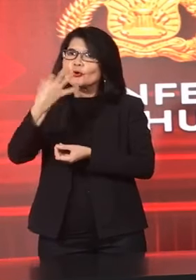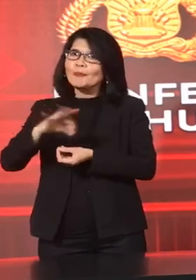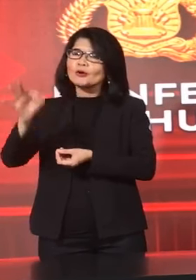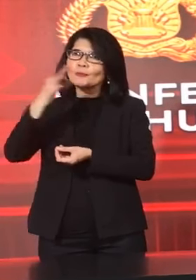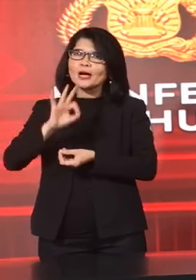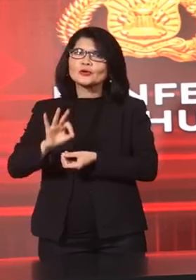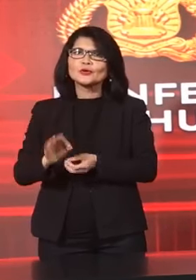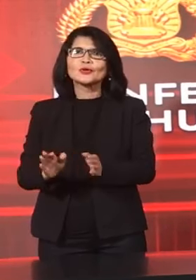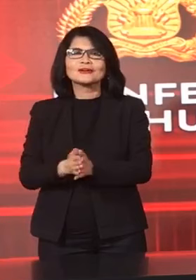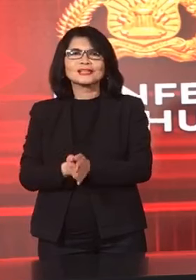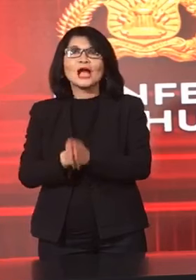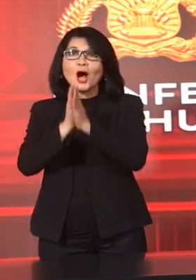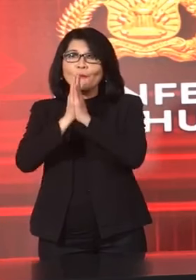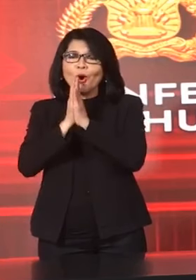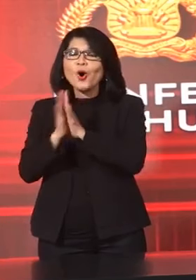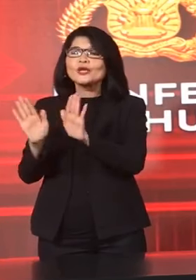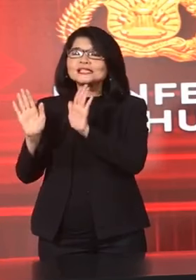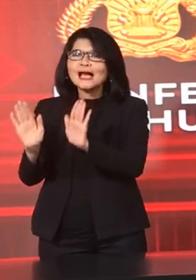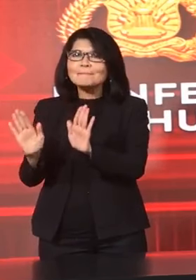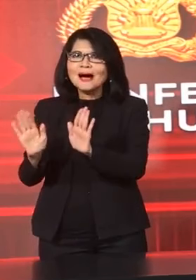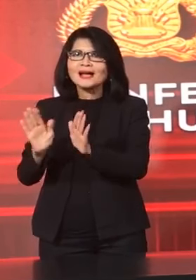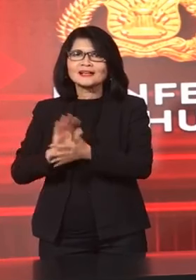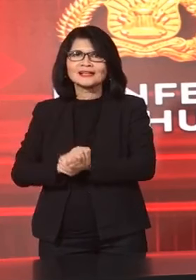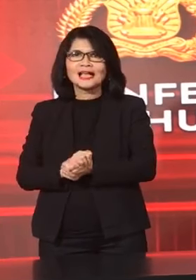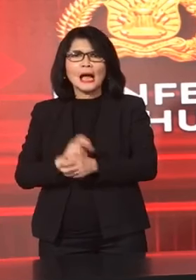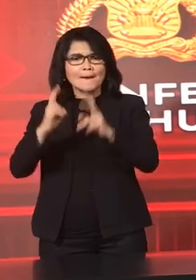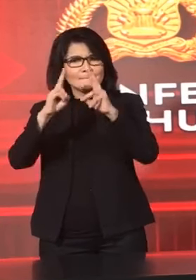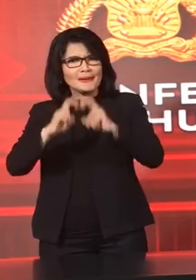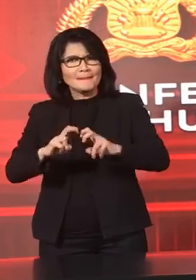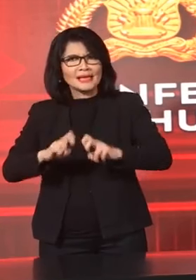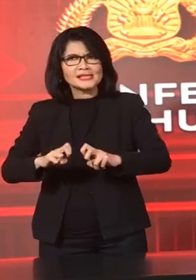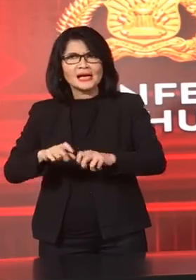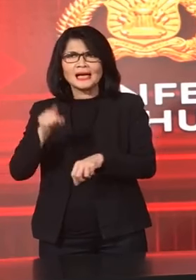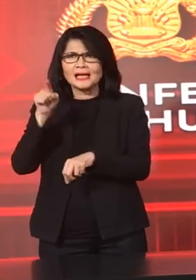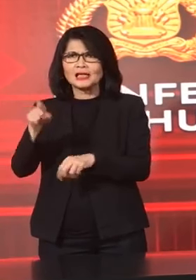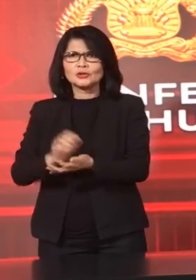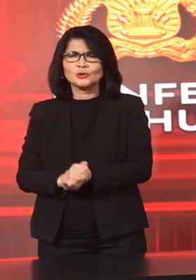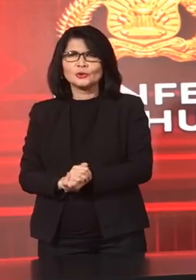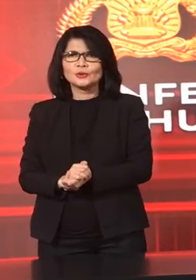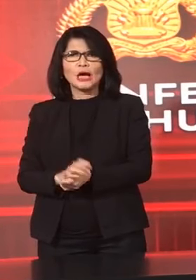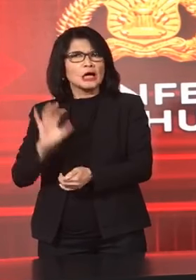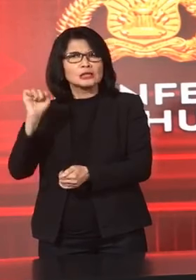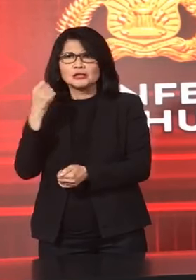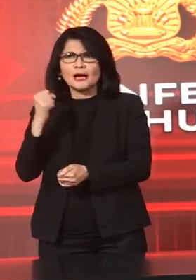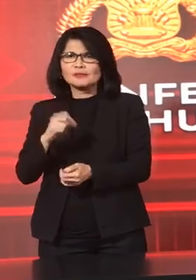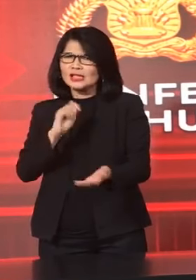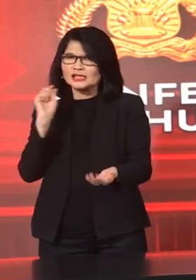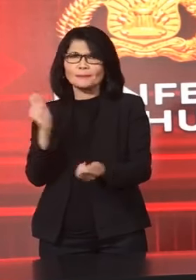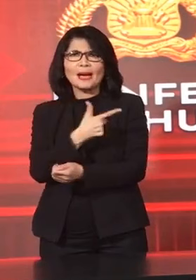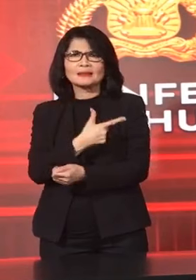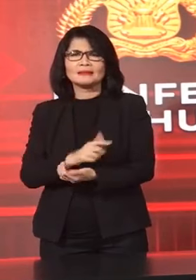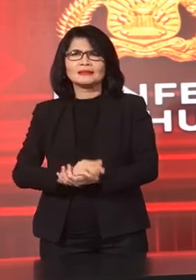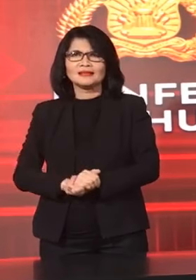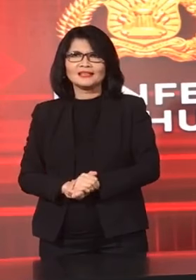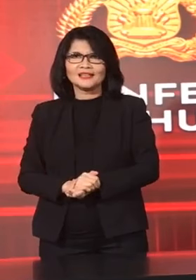rekan-rekan Bersabar Menunggu perkembangannya Karena memeriksa itu Tidak bisa Secepat itu ya